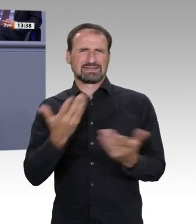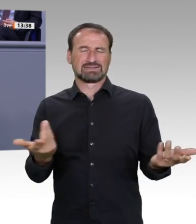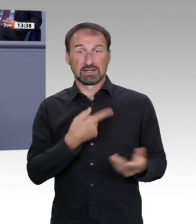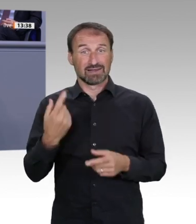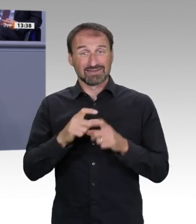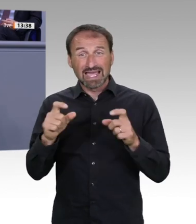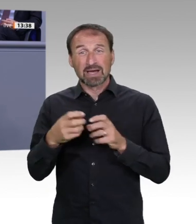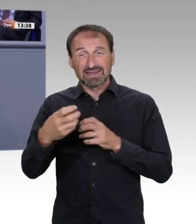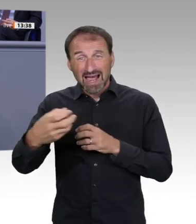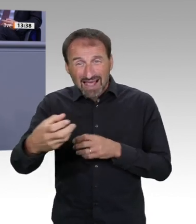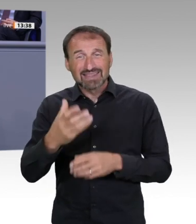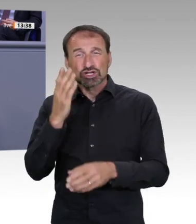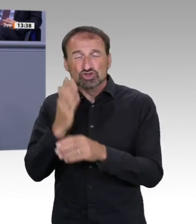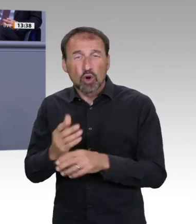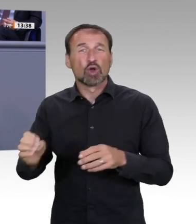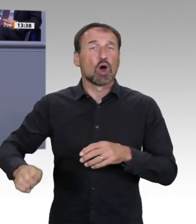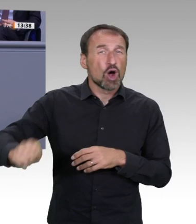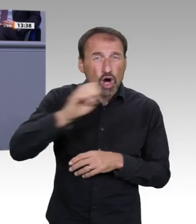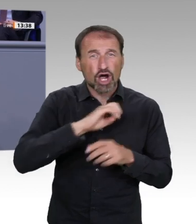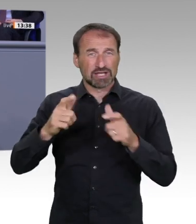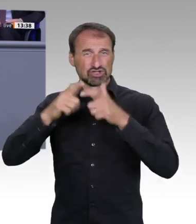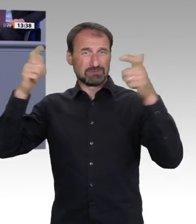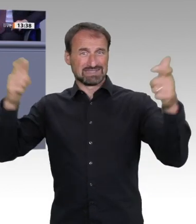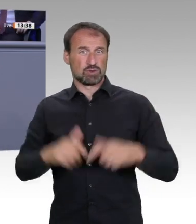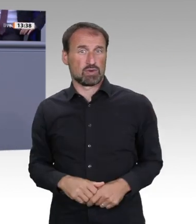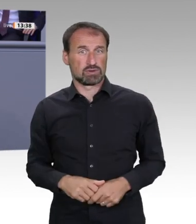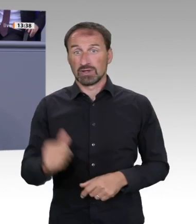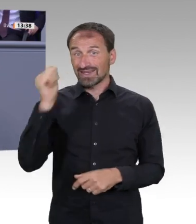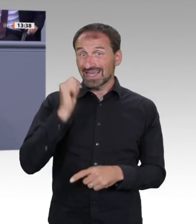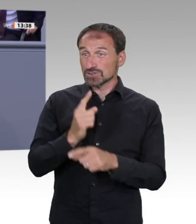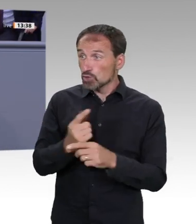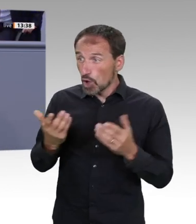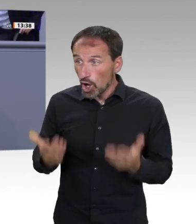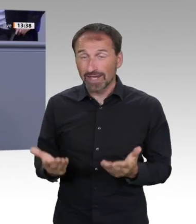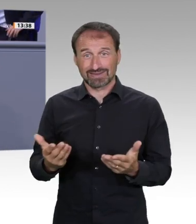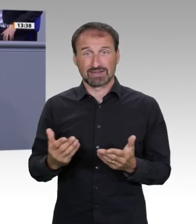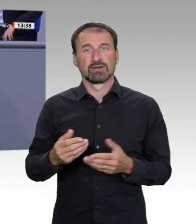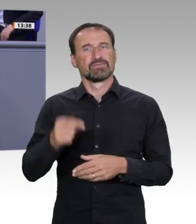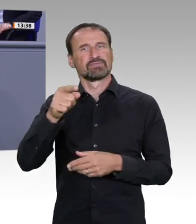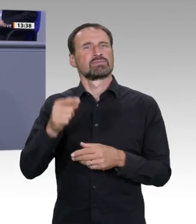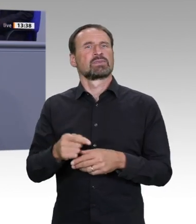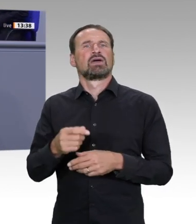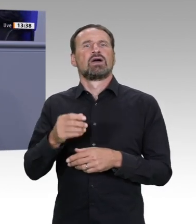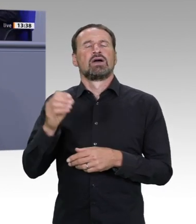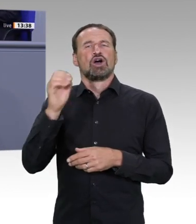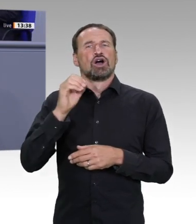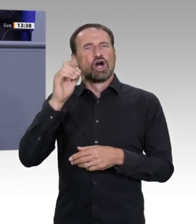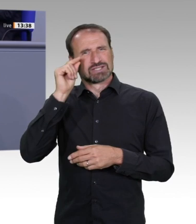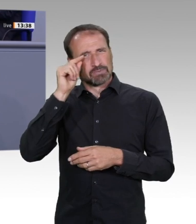Euro in die Strukturen für grüne Wasserstoffwirtschaft investieren. Mit nahezu 8 Milliarden Euro gehen wir in die Quantentechnologie